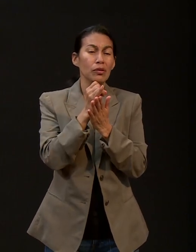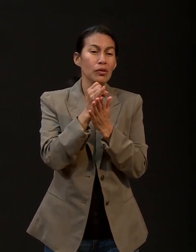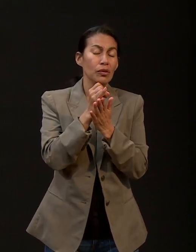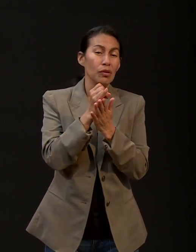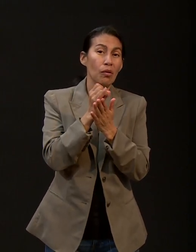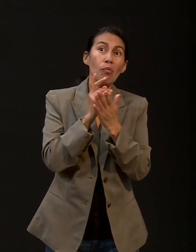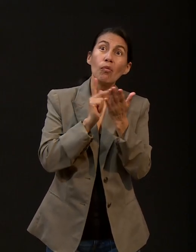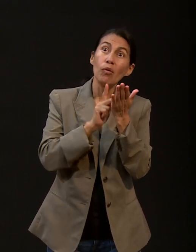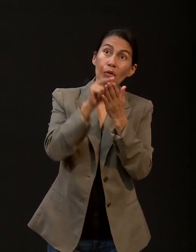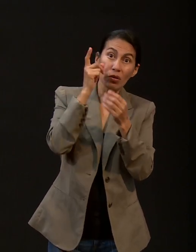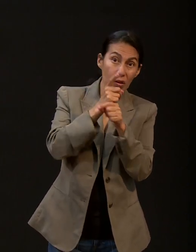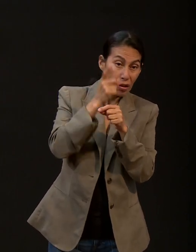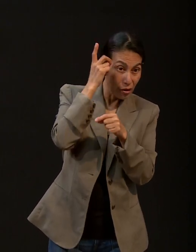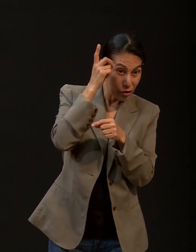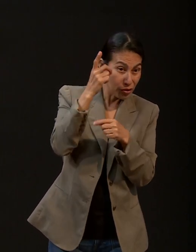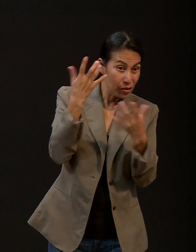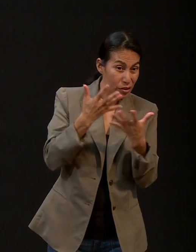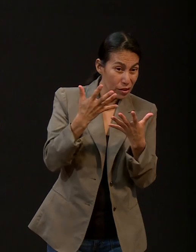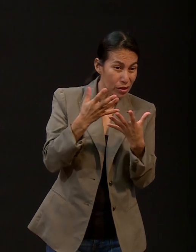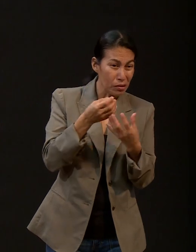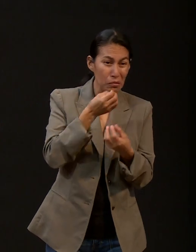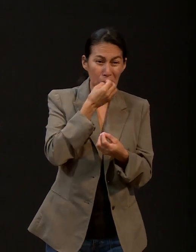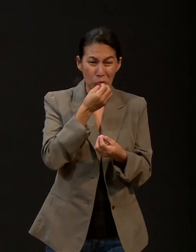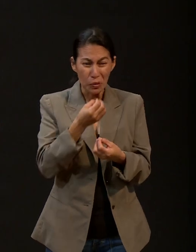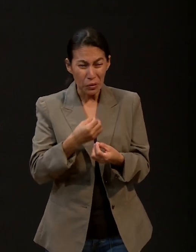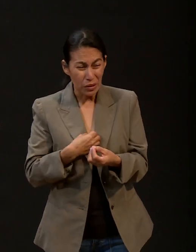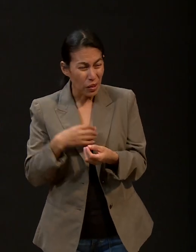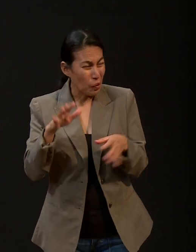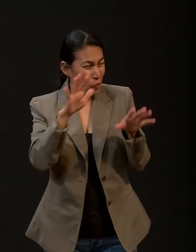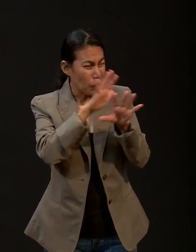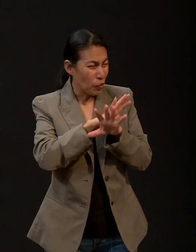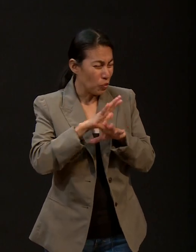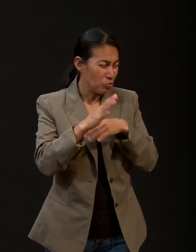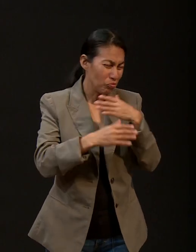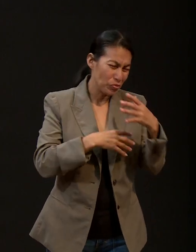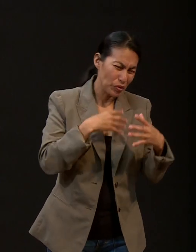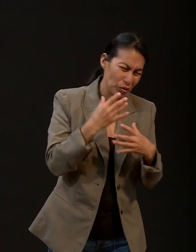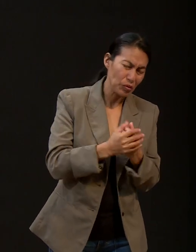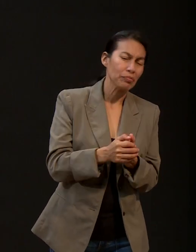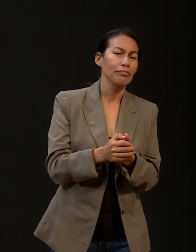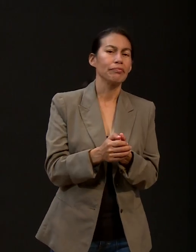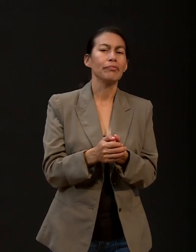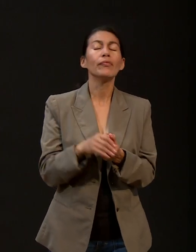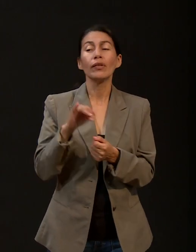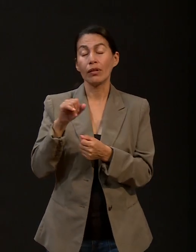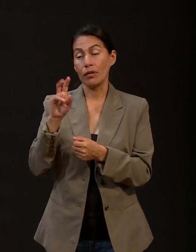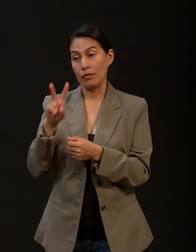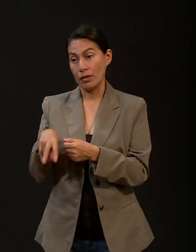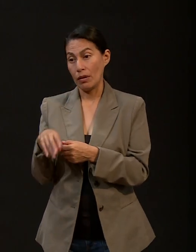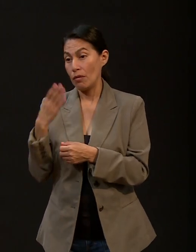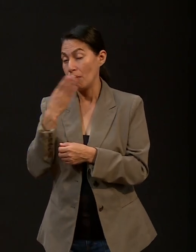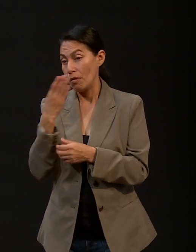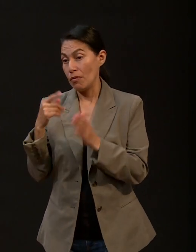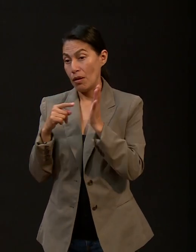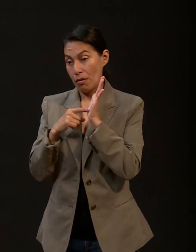desplomen los cielos. Sí, y en la Biblia tenemos estas historias para nuestro bien. Entonces,